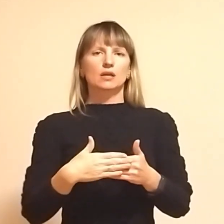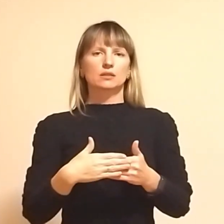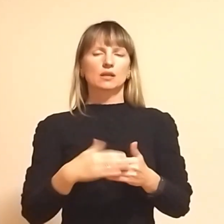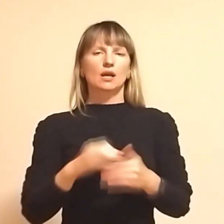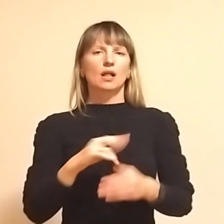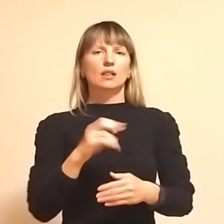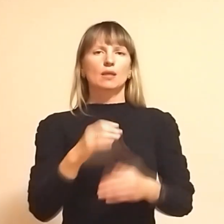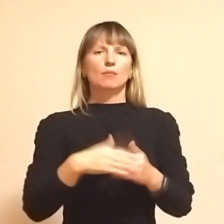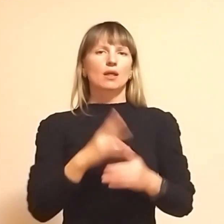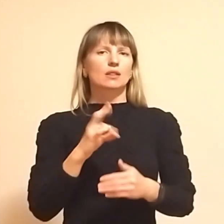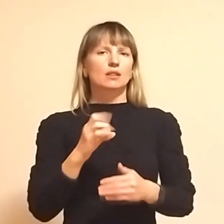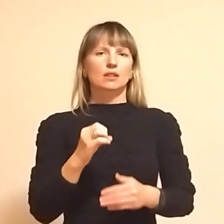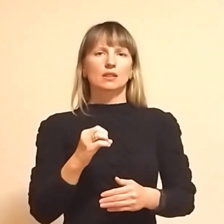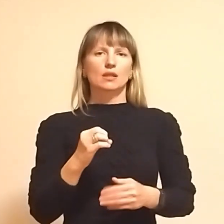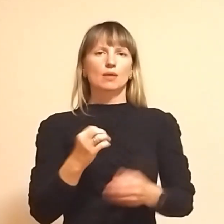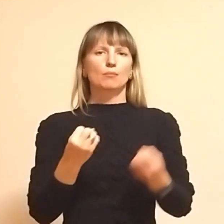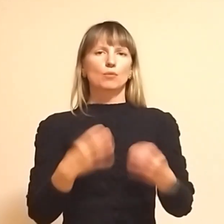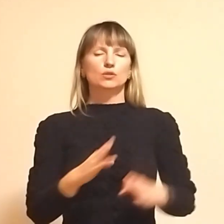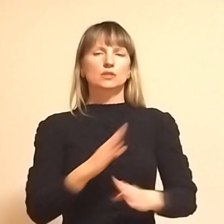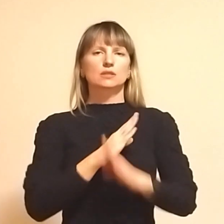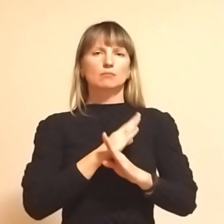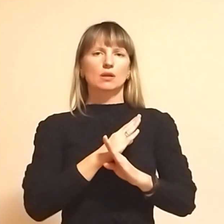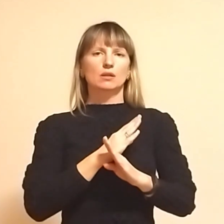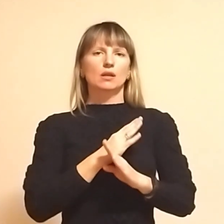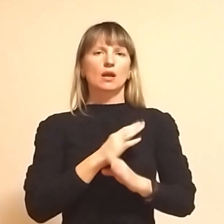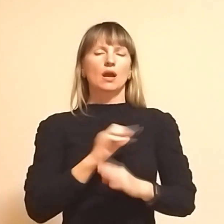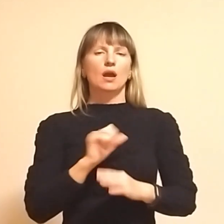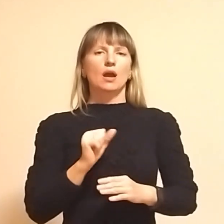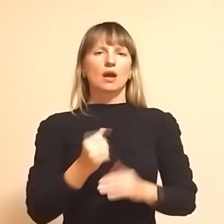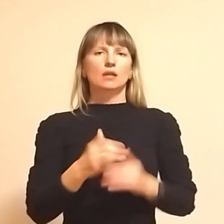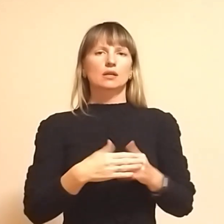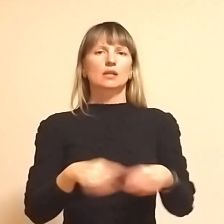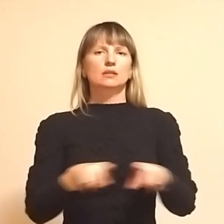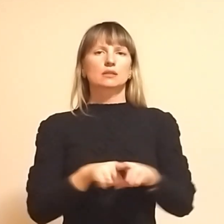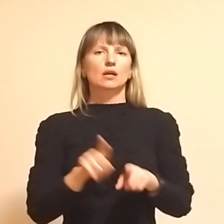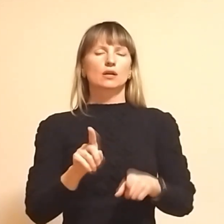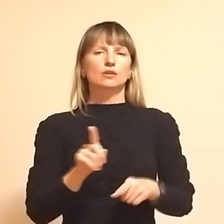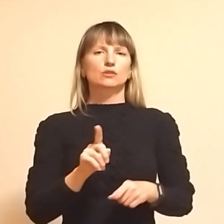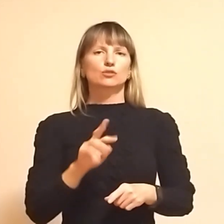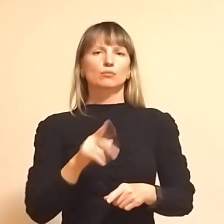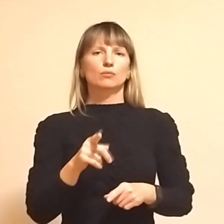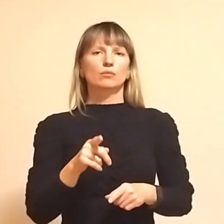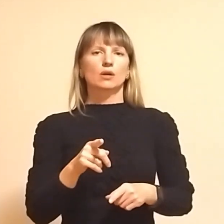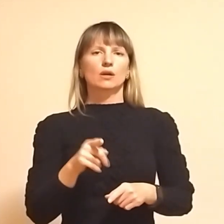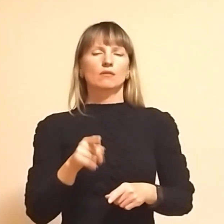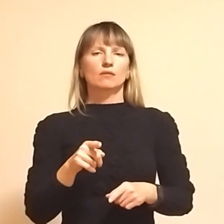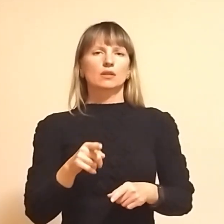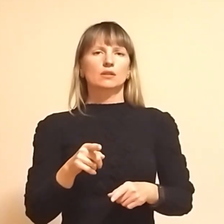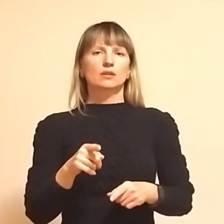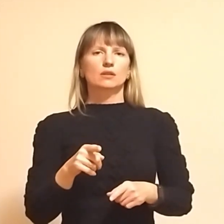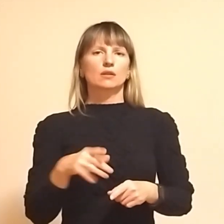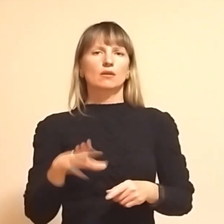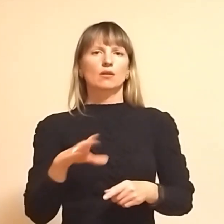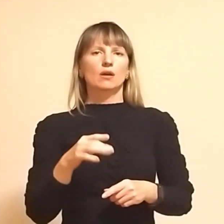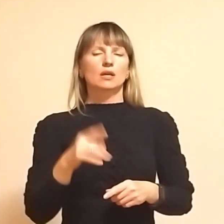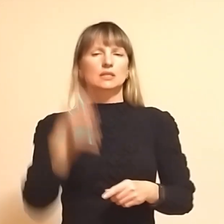Але покарана не просто смертью казнєю, бо треба карати так, що він мордувався, щоб він терпів всі ці болі, які зараз має.